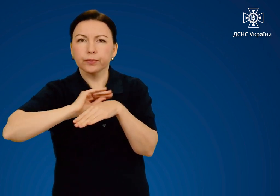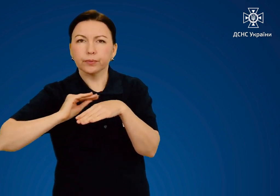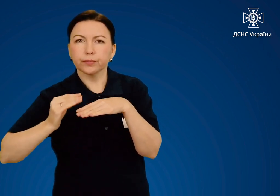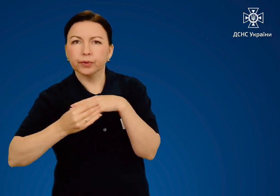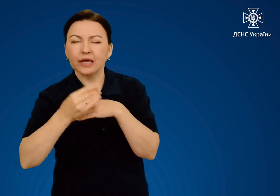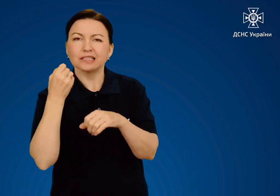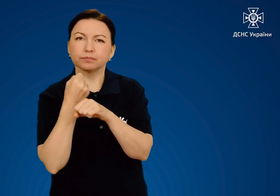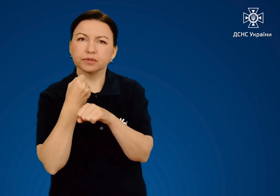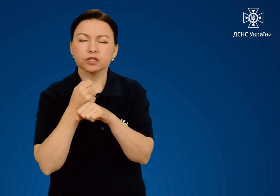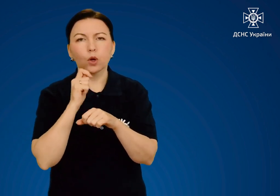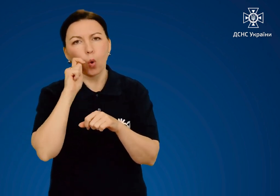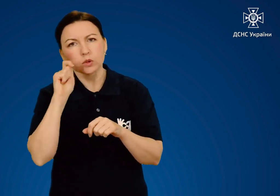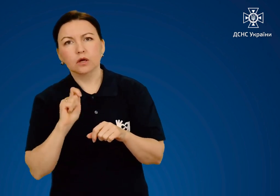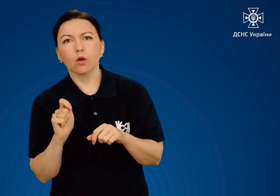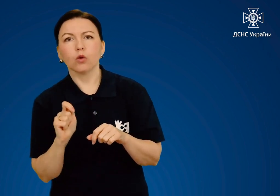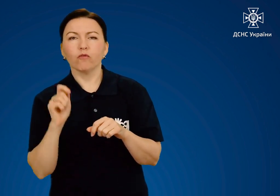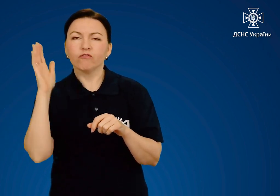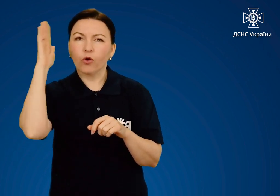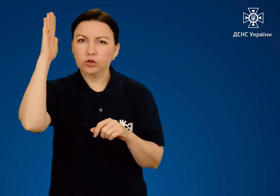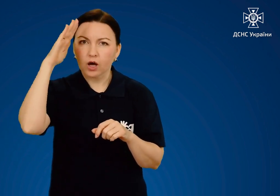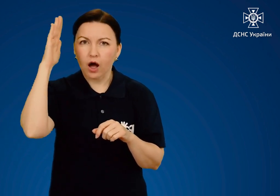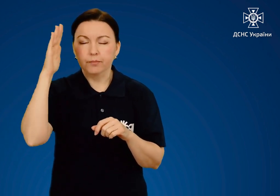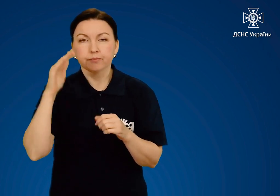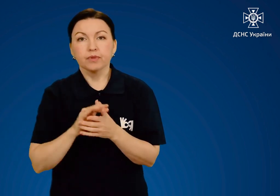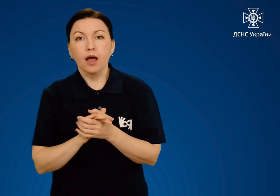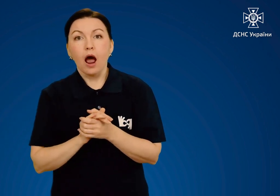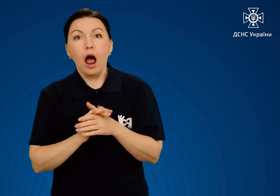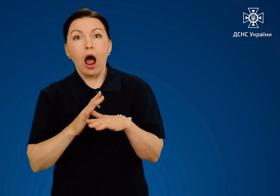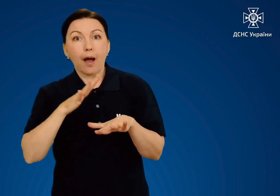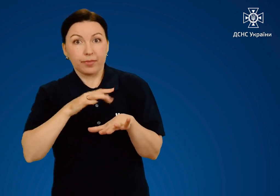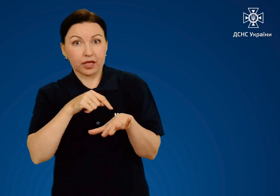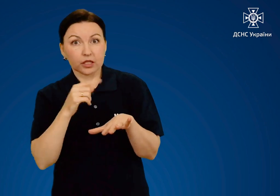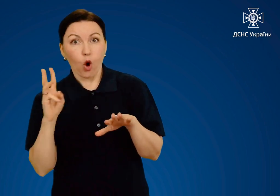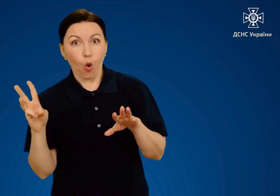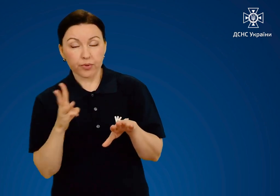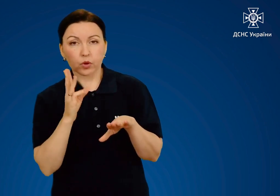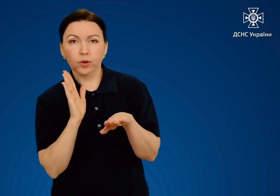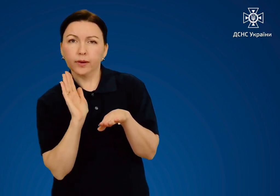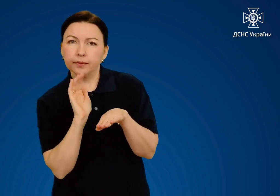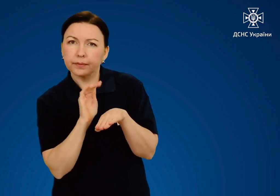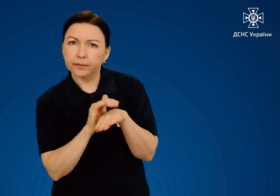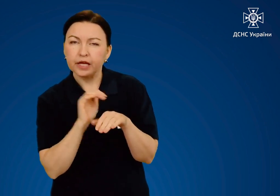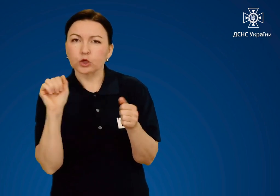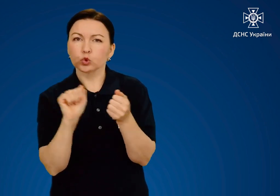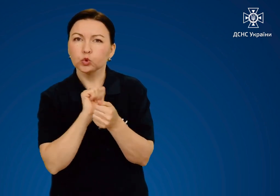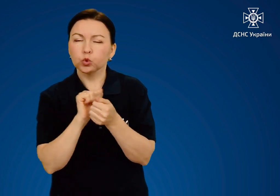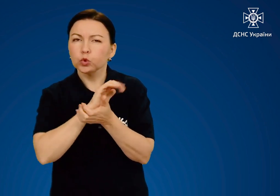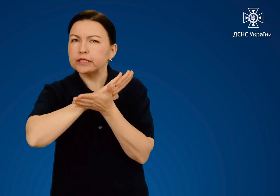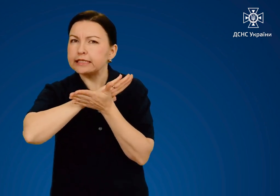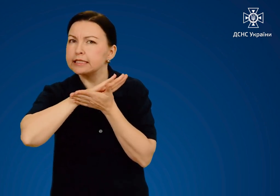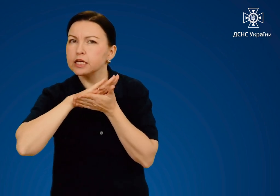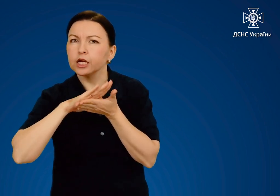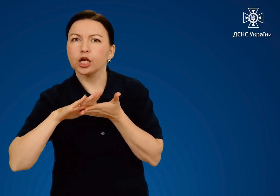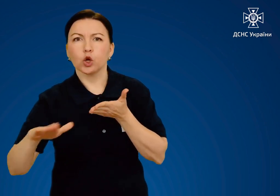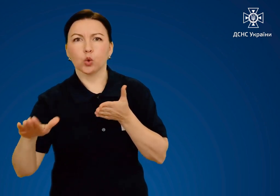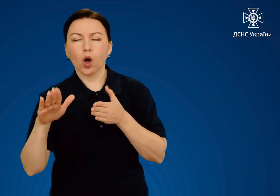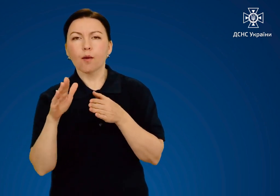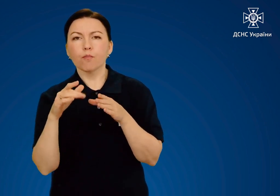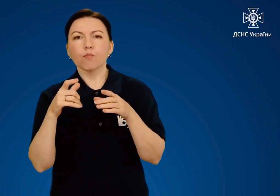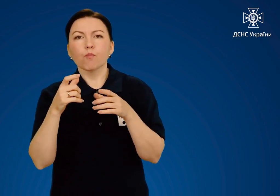протерти спиртом, одеколоном, водою. А на місці опіку накласти суху стерильну пов